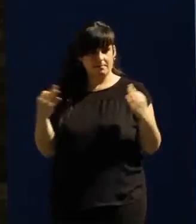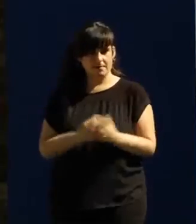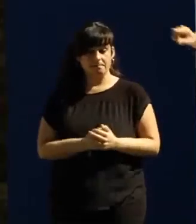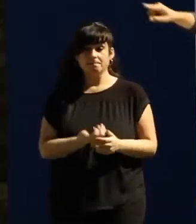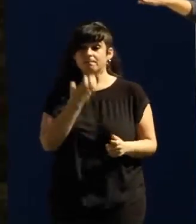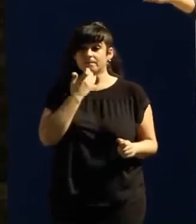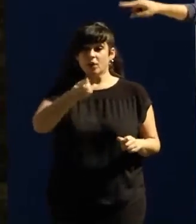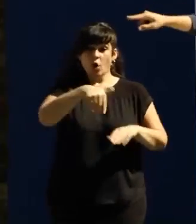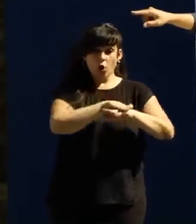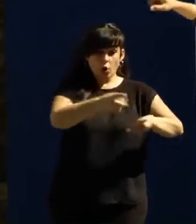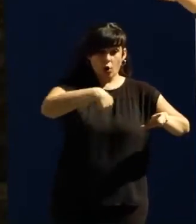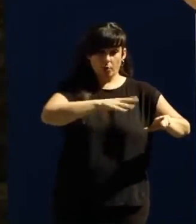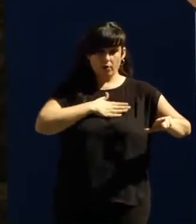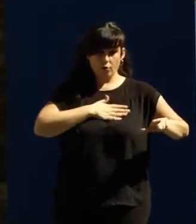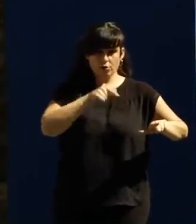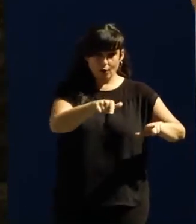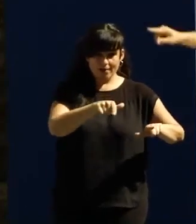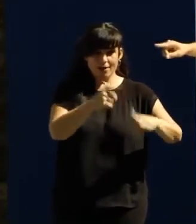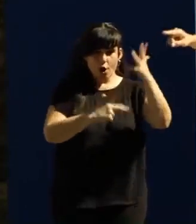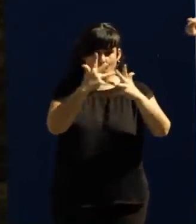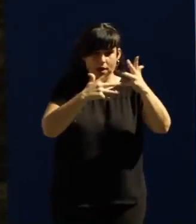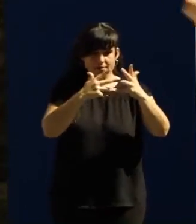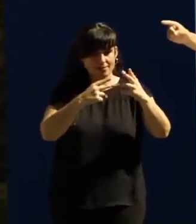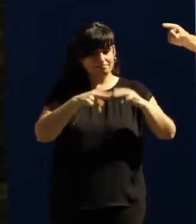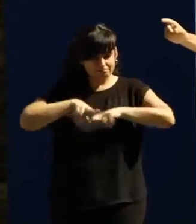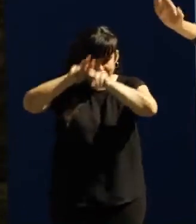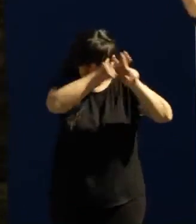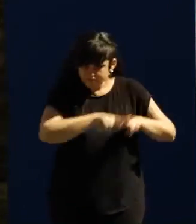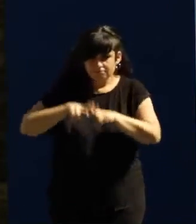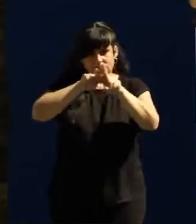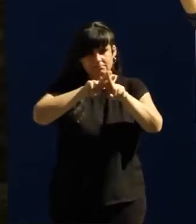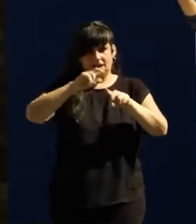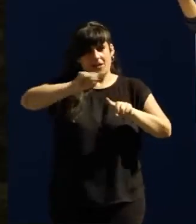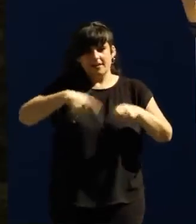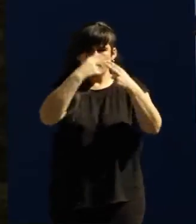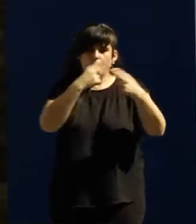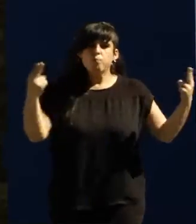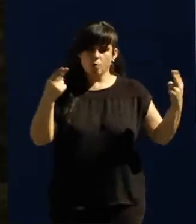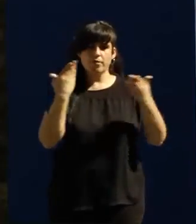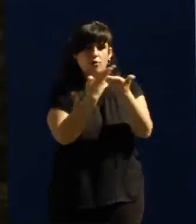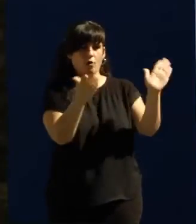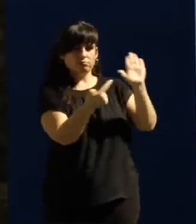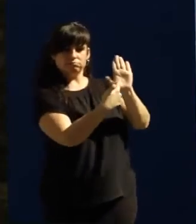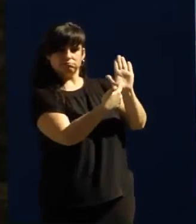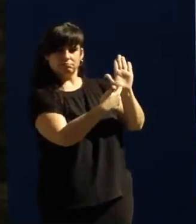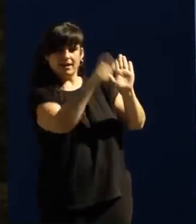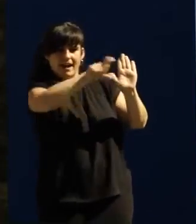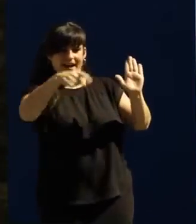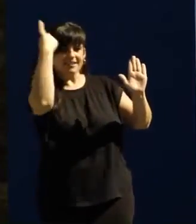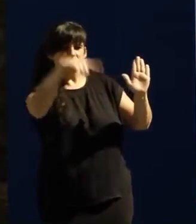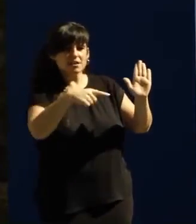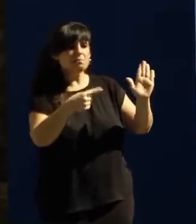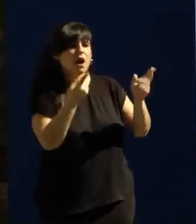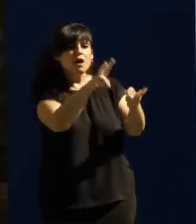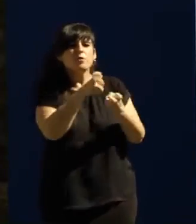Allí donde gobernamos se auditan las cuentas, se abren puertas y ventanas, se le enseña a la gente para qué sirve su dinero, cuánto se gasta y en qué se